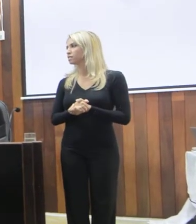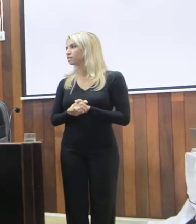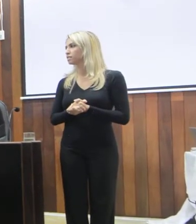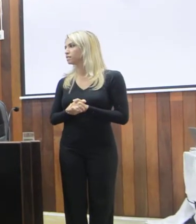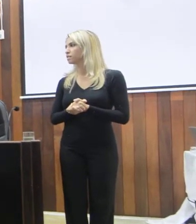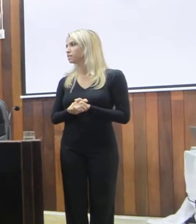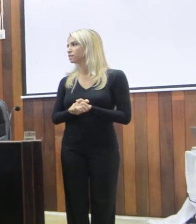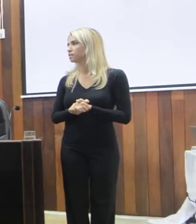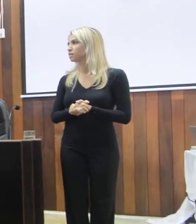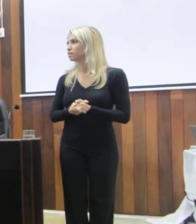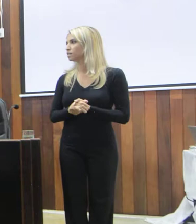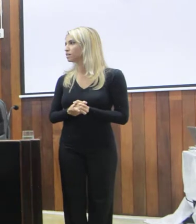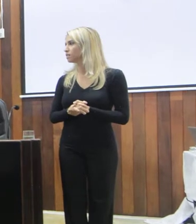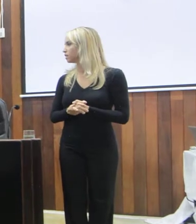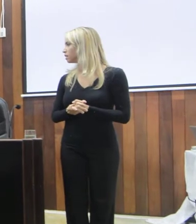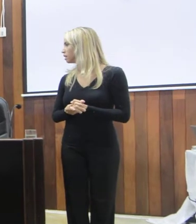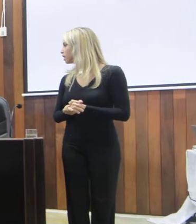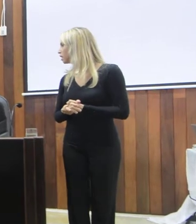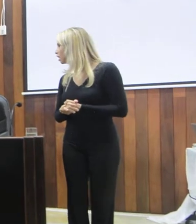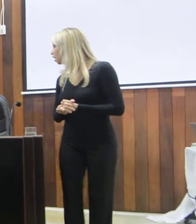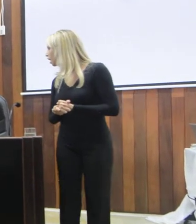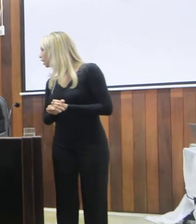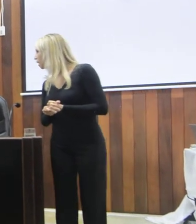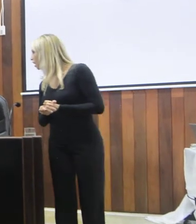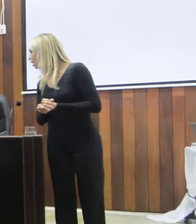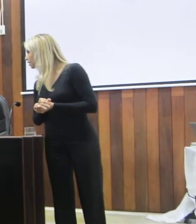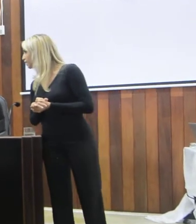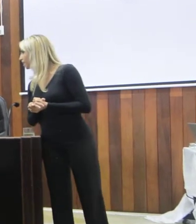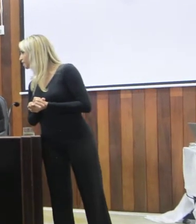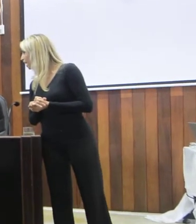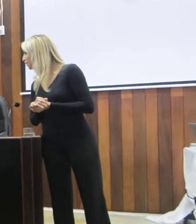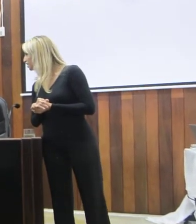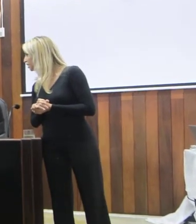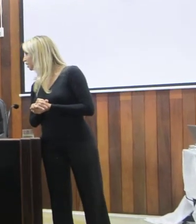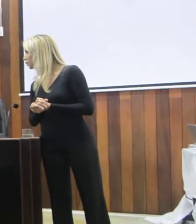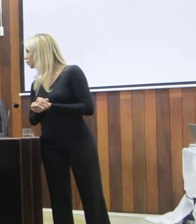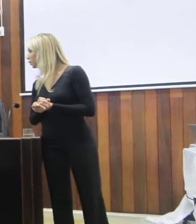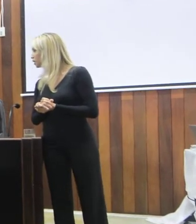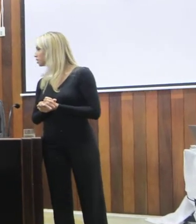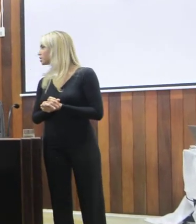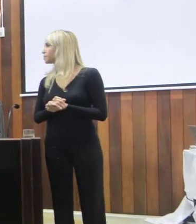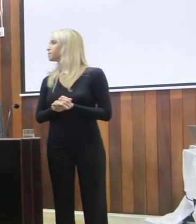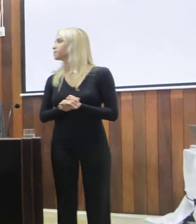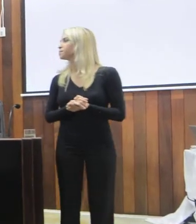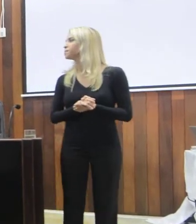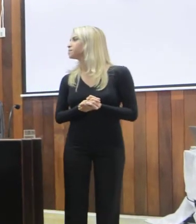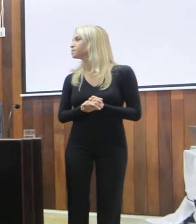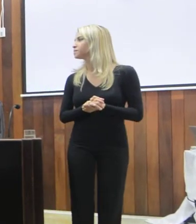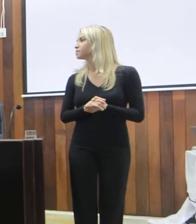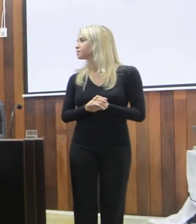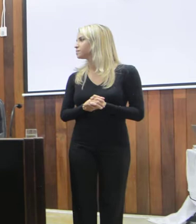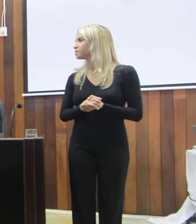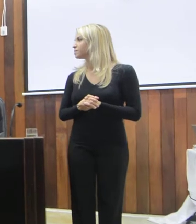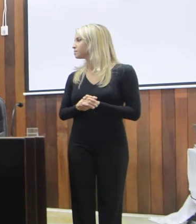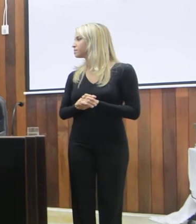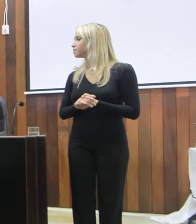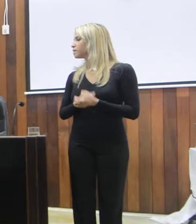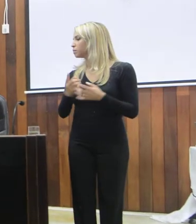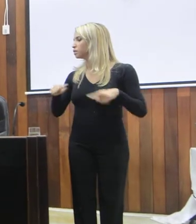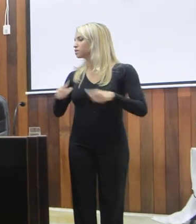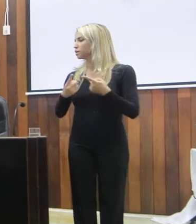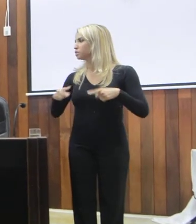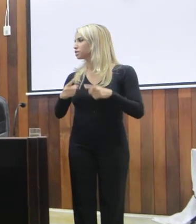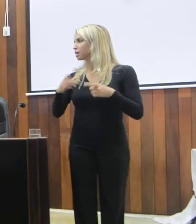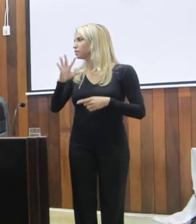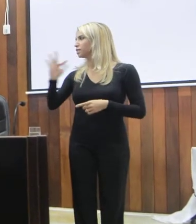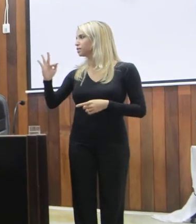não posso nunca dizer nunca, mas será o meu último marco, 3.5,